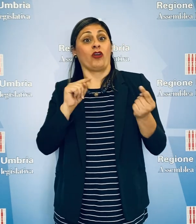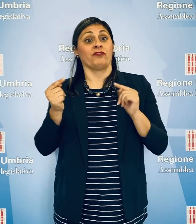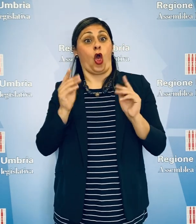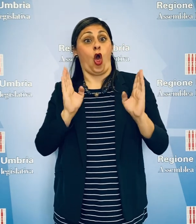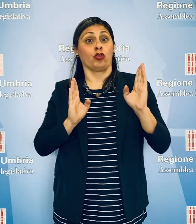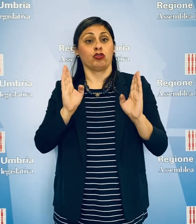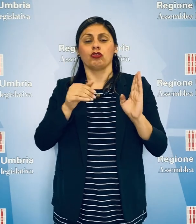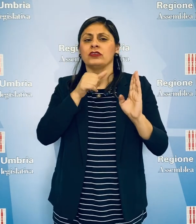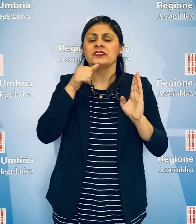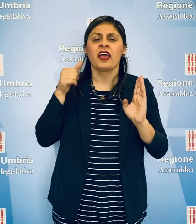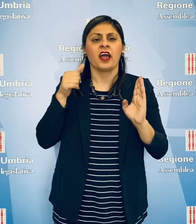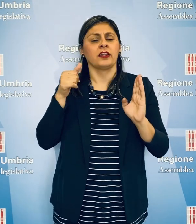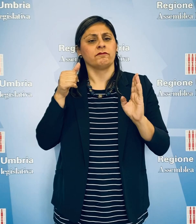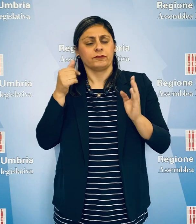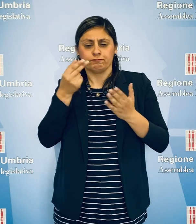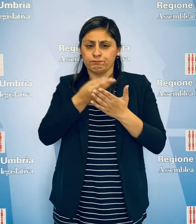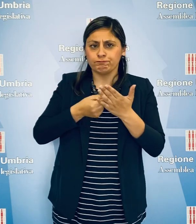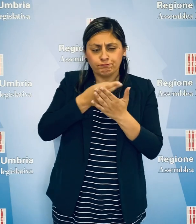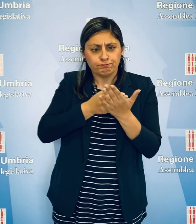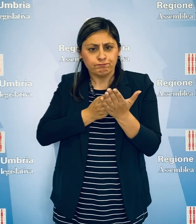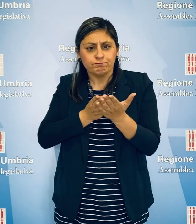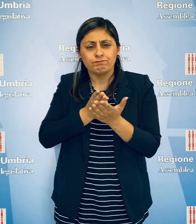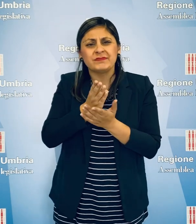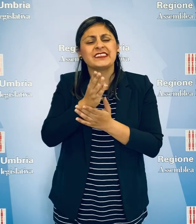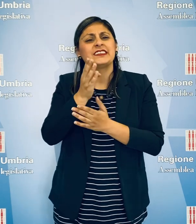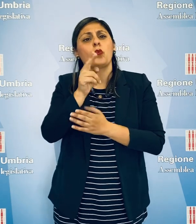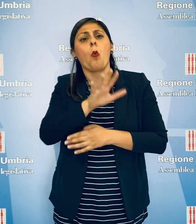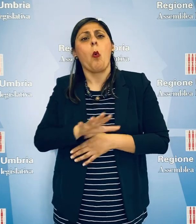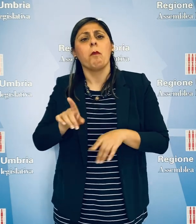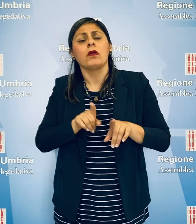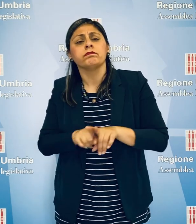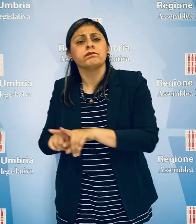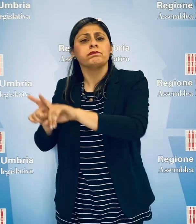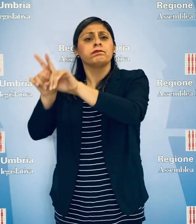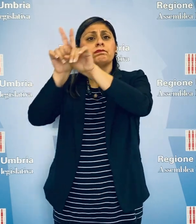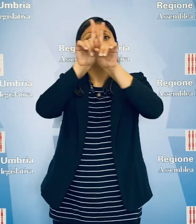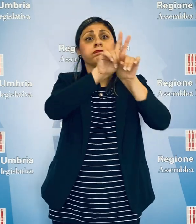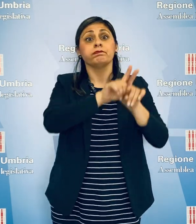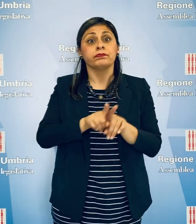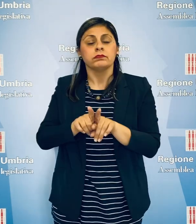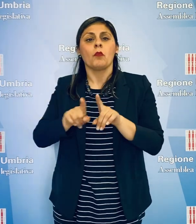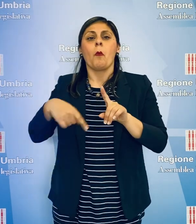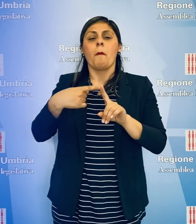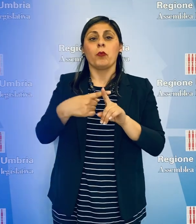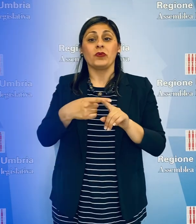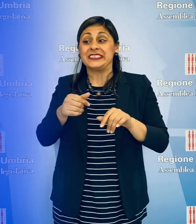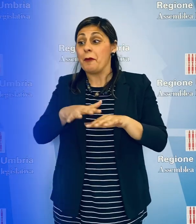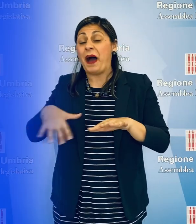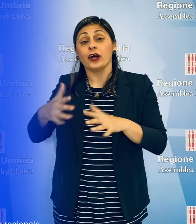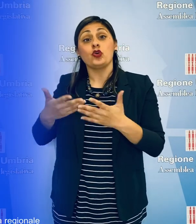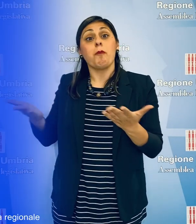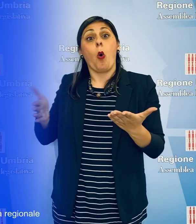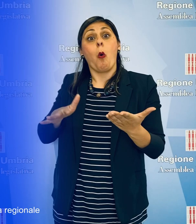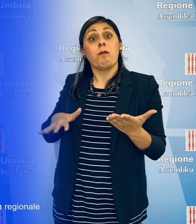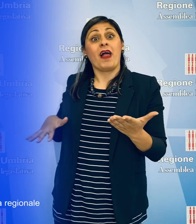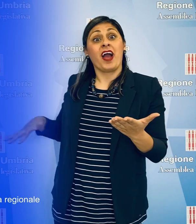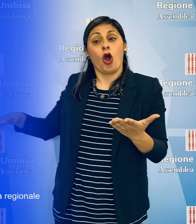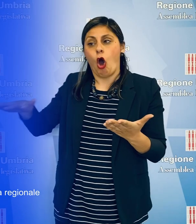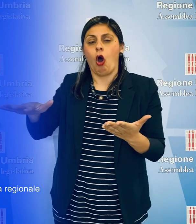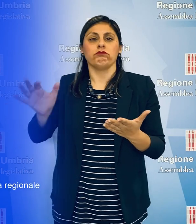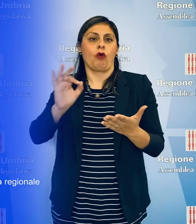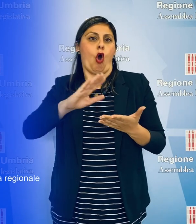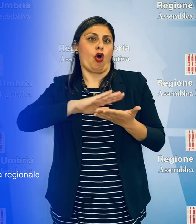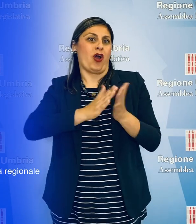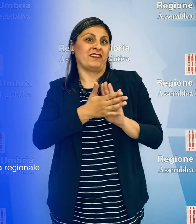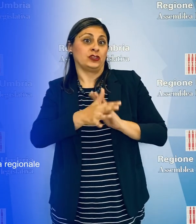un tavolo di confronto per pianificare azioni uniformi su tutto il territorio regionale e favorire la fruizione di